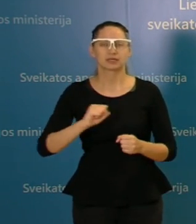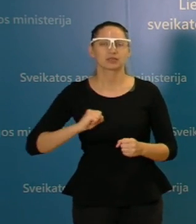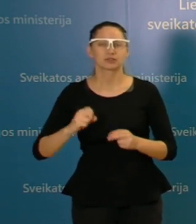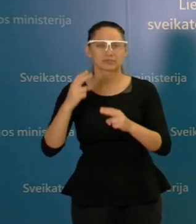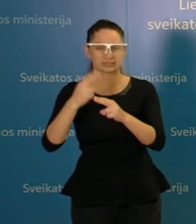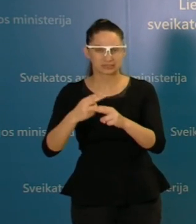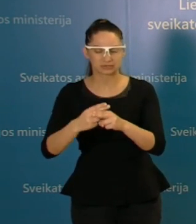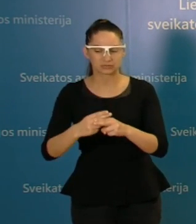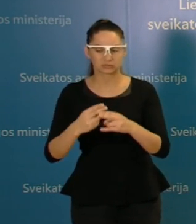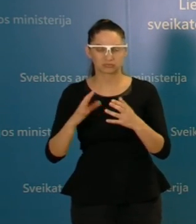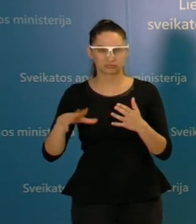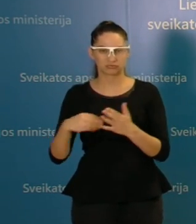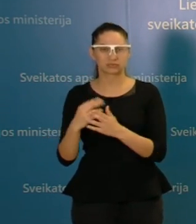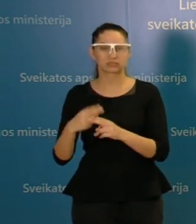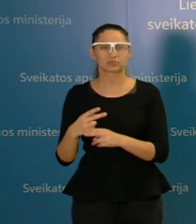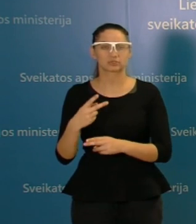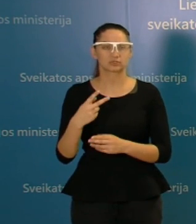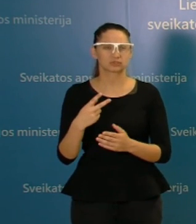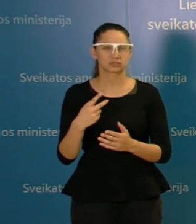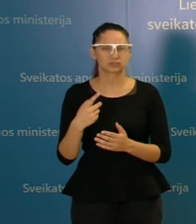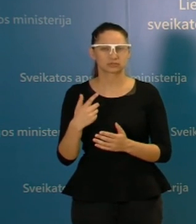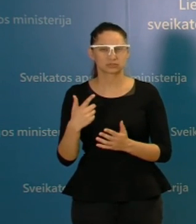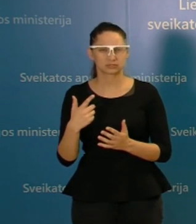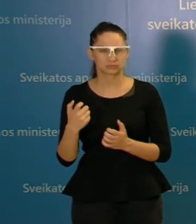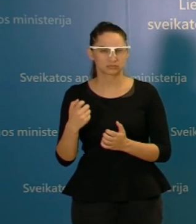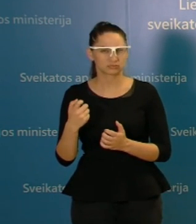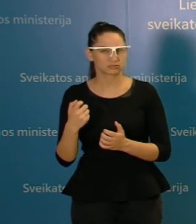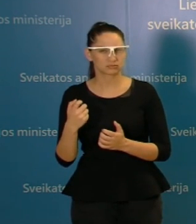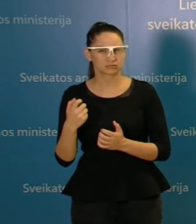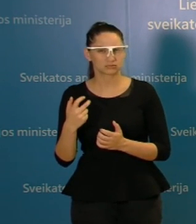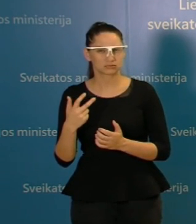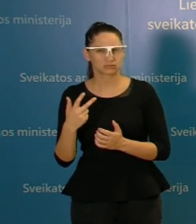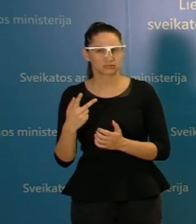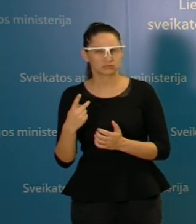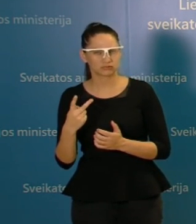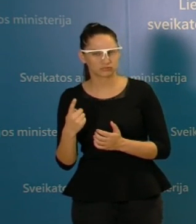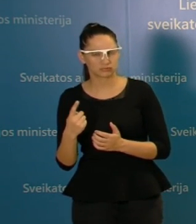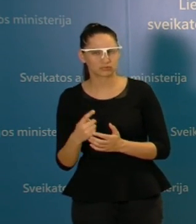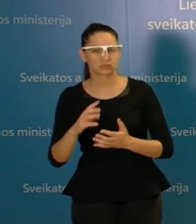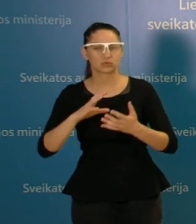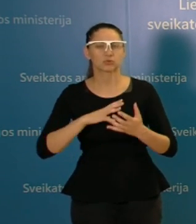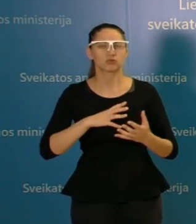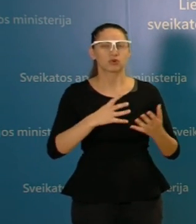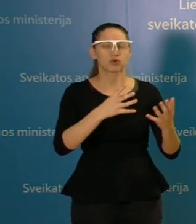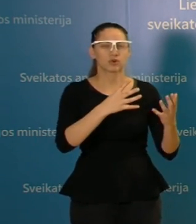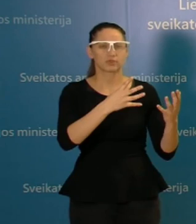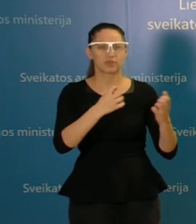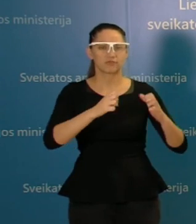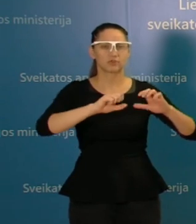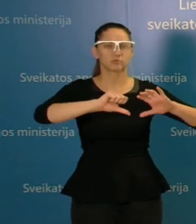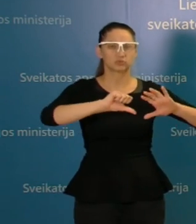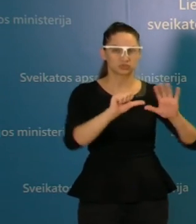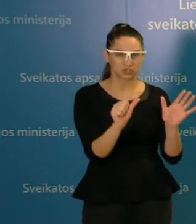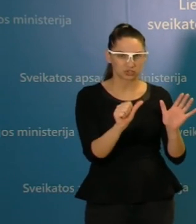sergančių yra 721. Per rugsėjo spalio mėnesį registruoti 906 atvejai